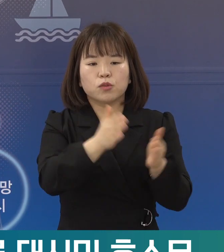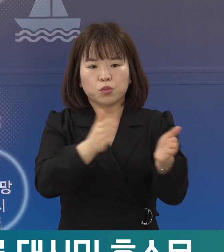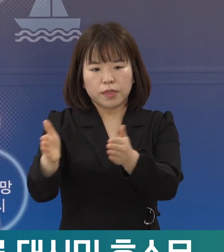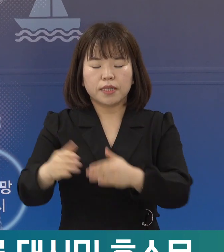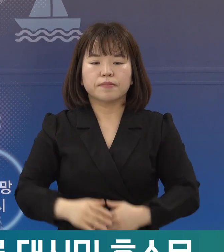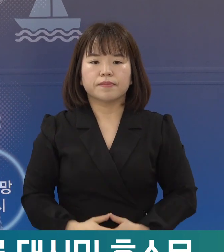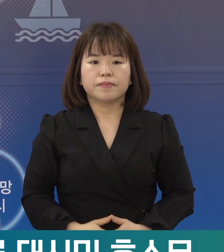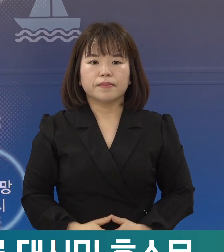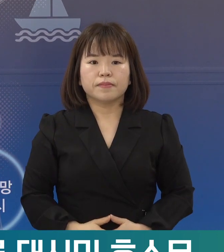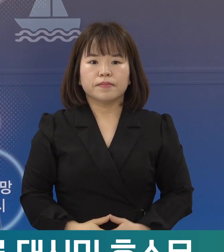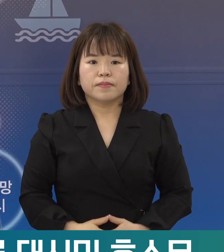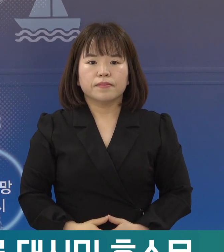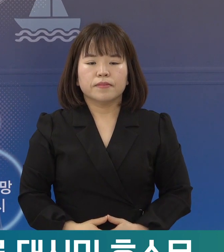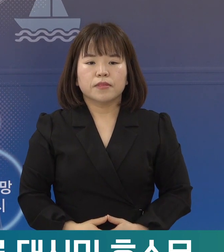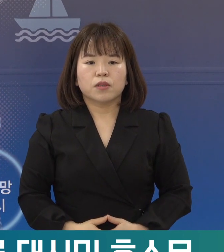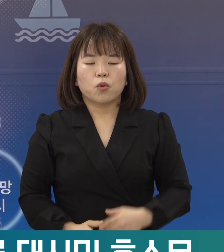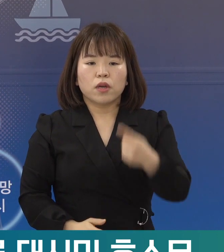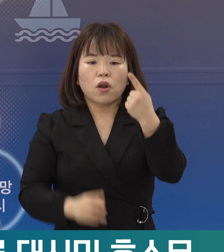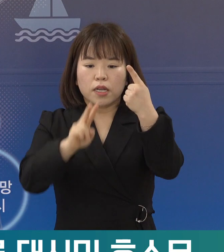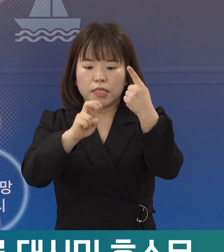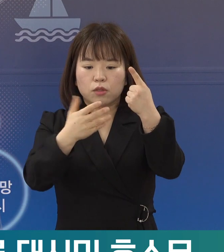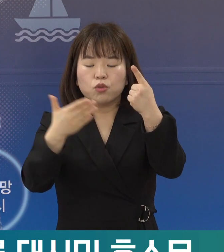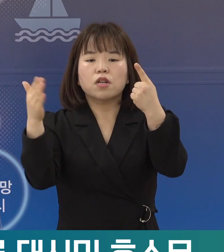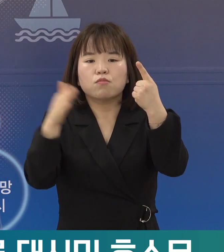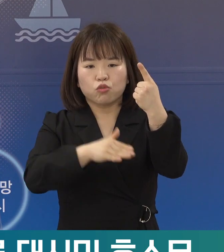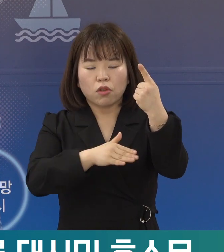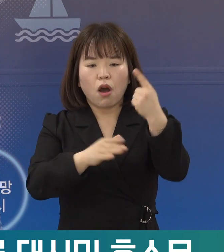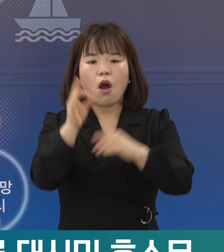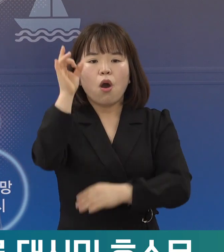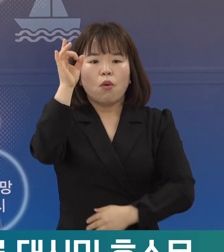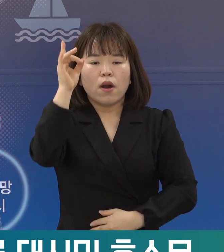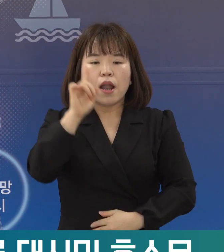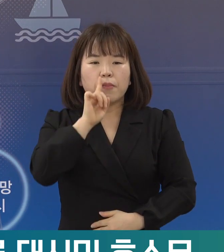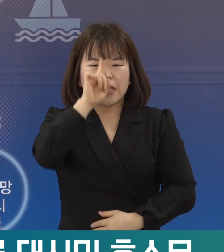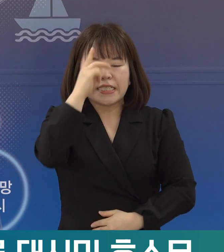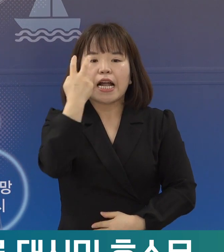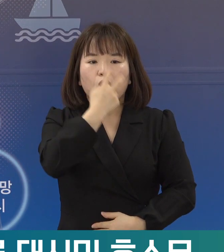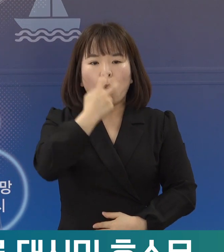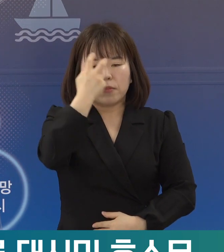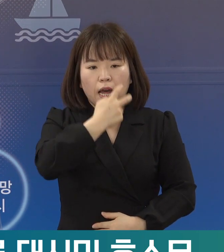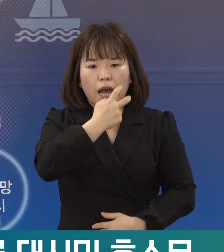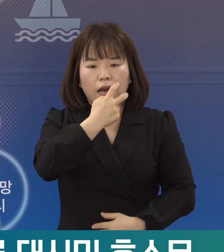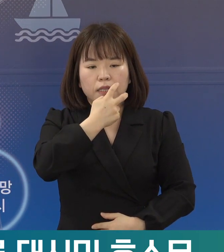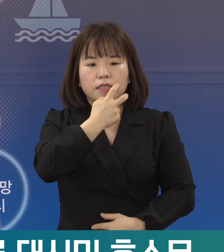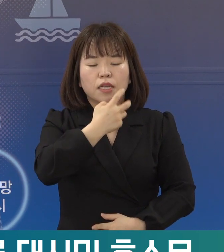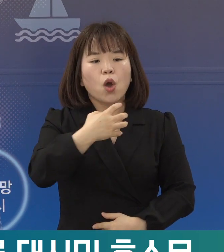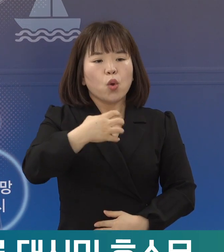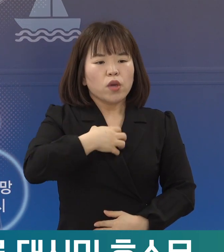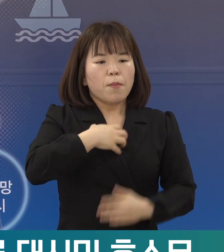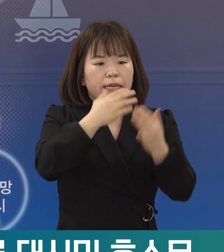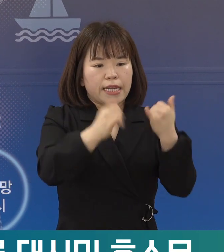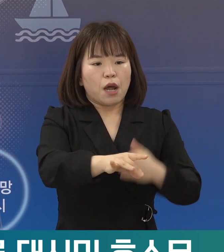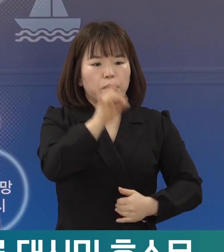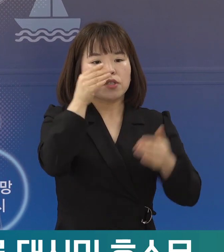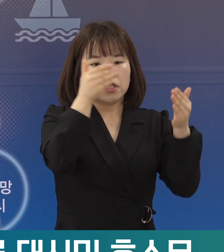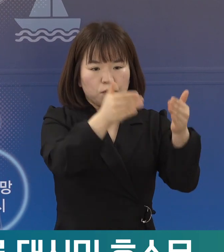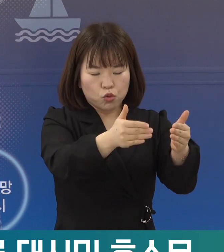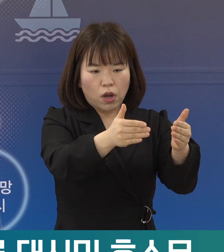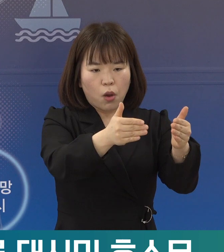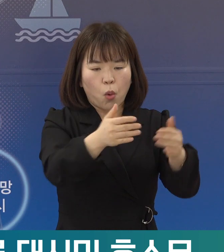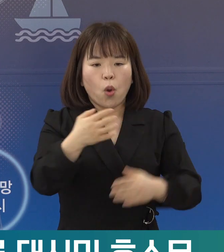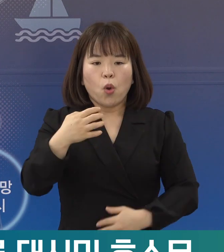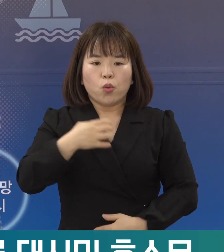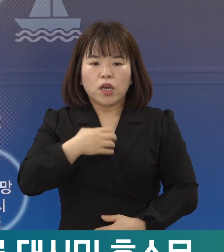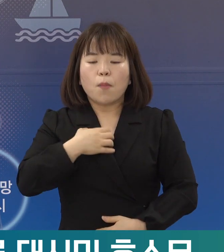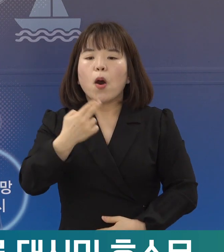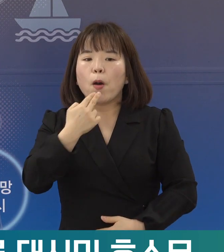오는 29일부터 기존의 PCR 검사는 고위험군에 집중하고, 고위험군